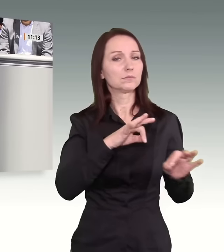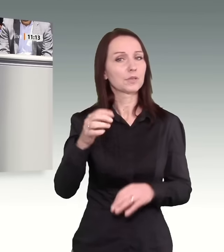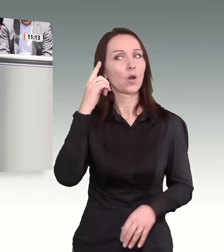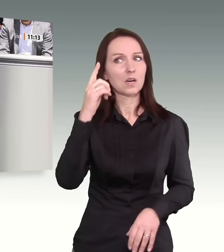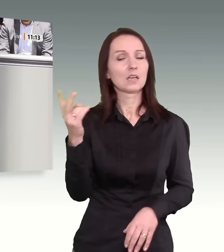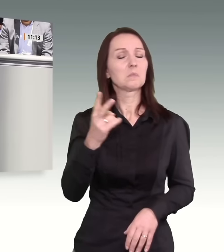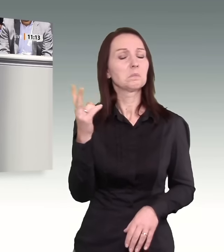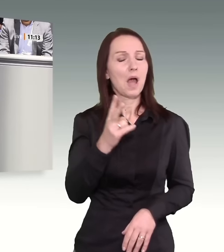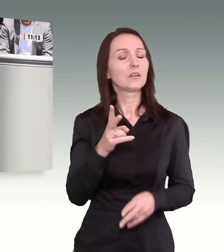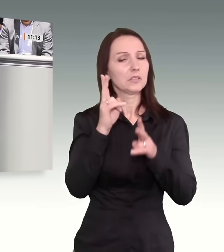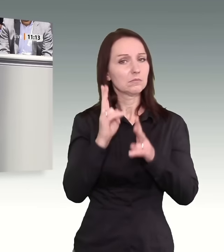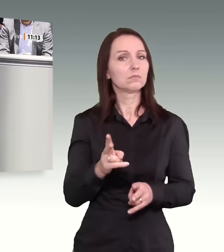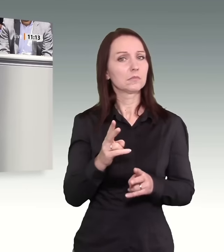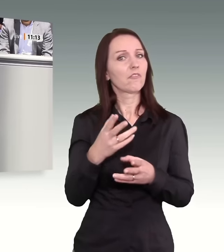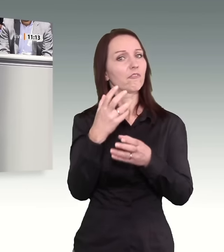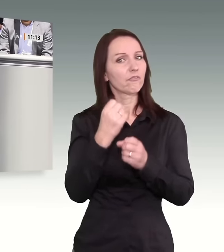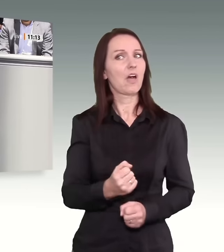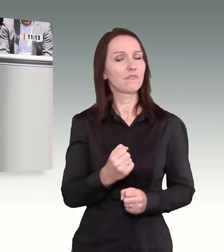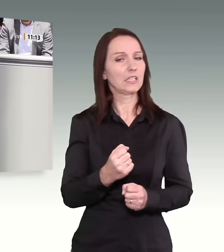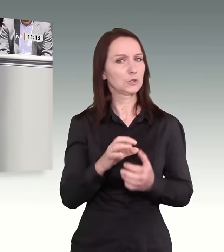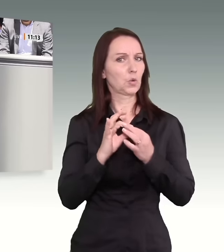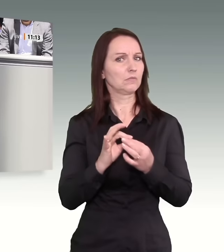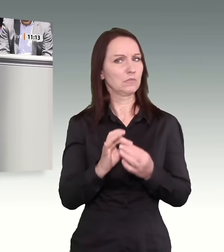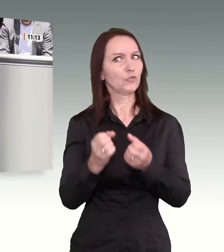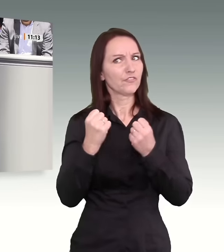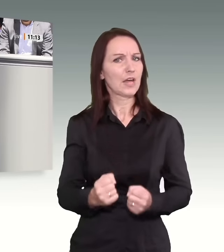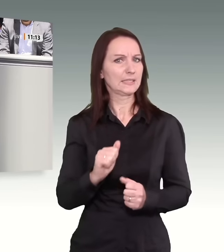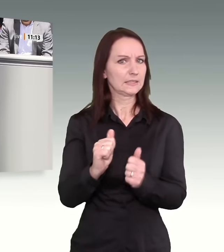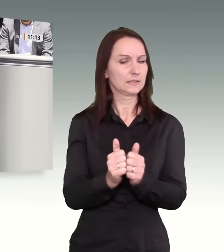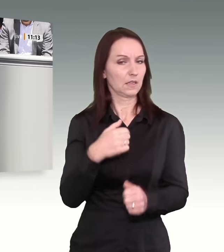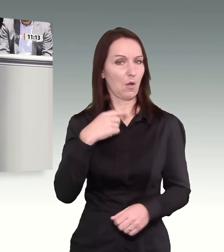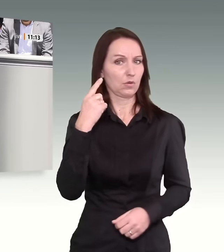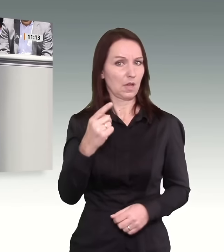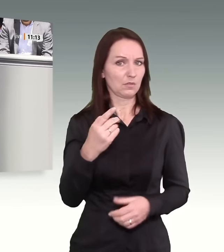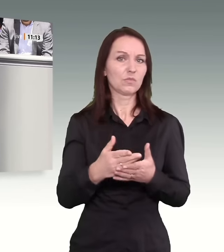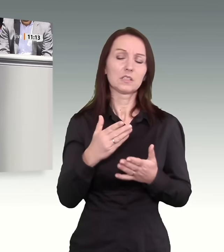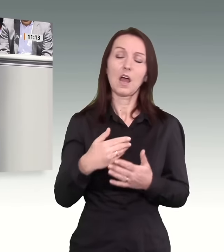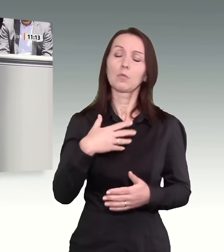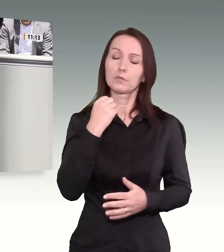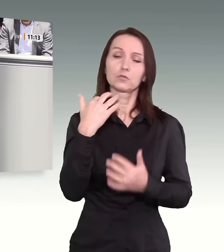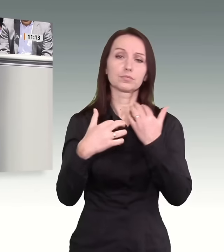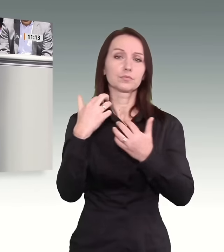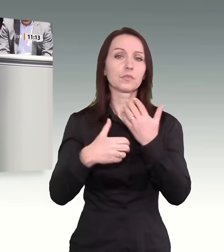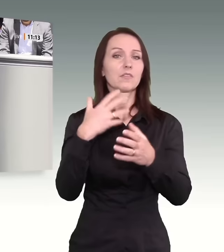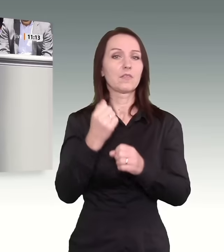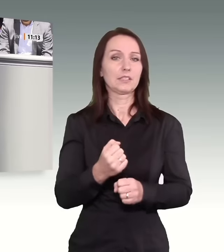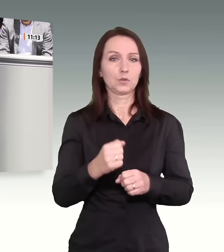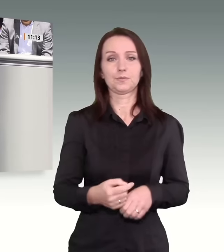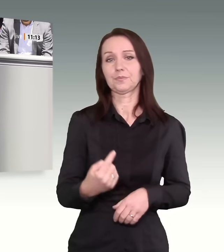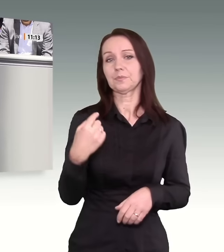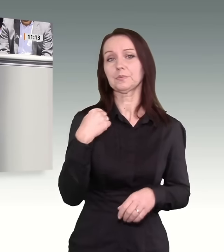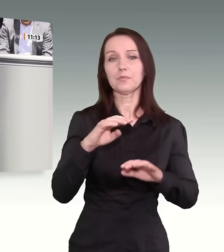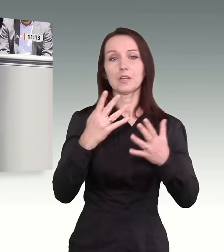Verfassung. Deswegen möchte ich über die Verfassung reden. Ich zitiere aus dem Urteil des Ersten Senats des Bundesverfassungsgerichts vom 9.